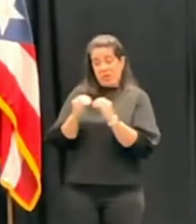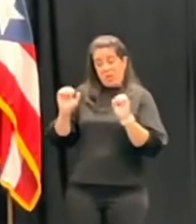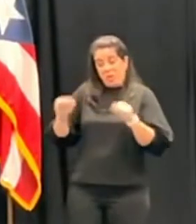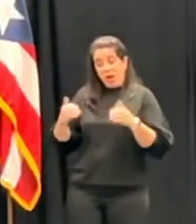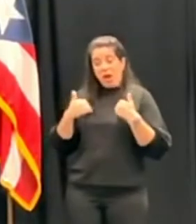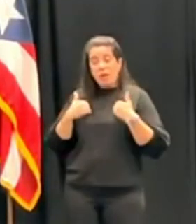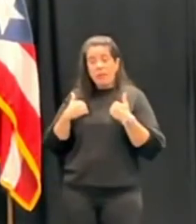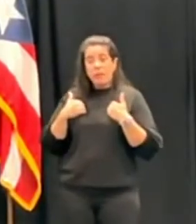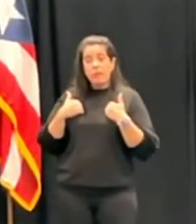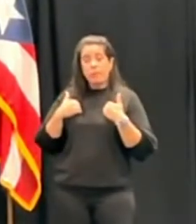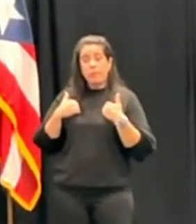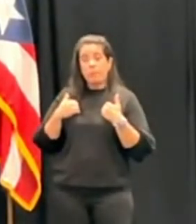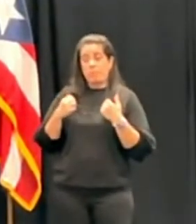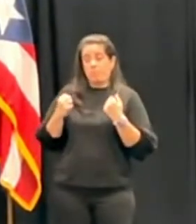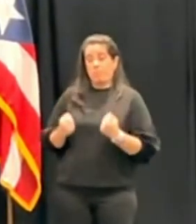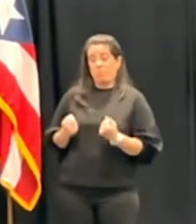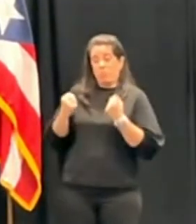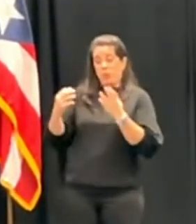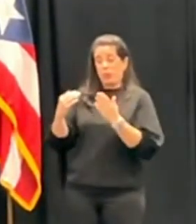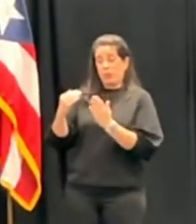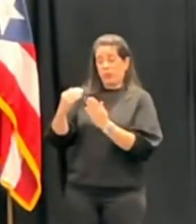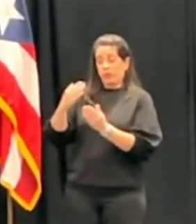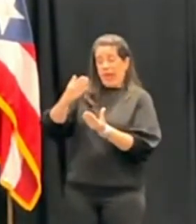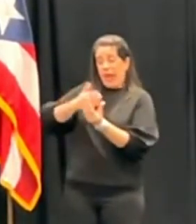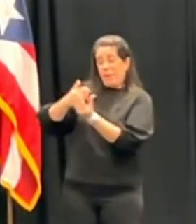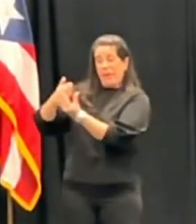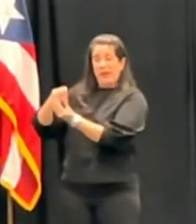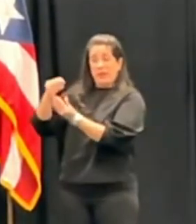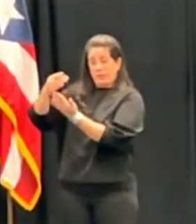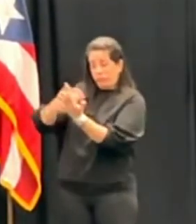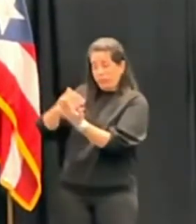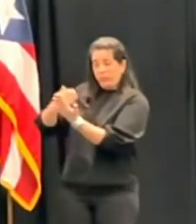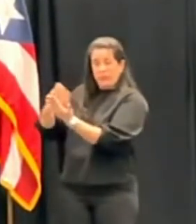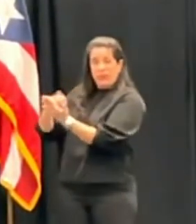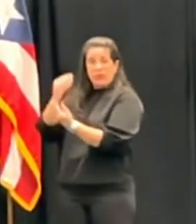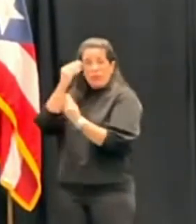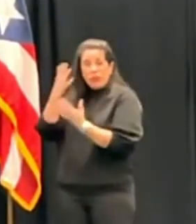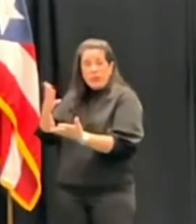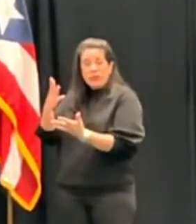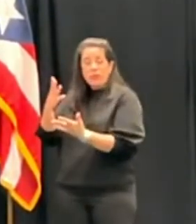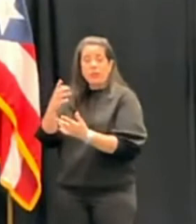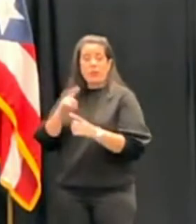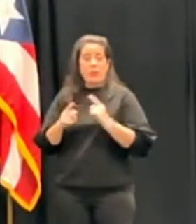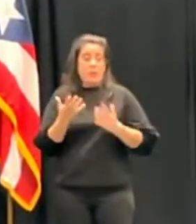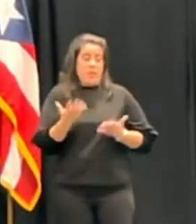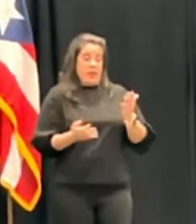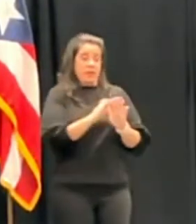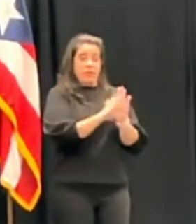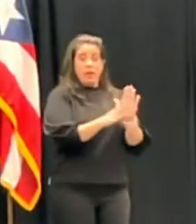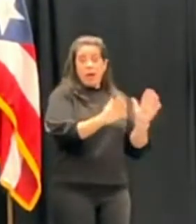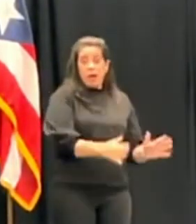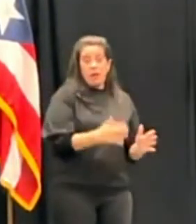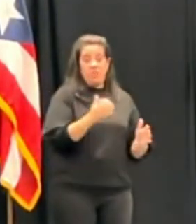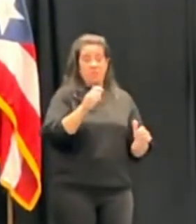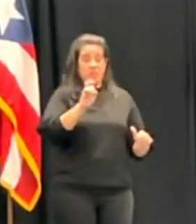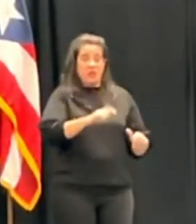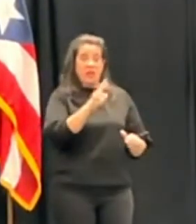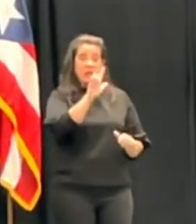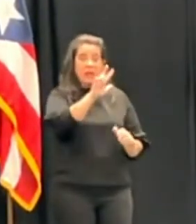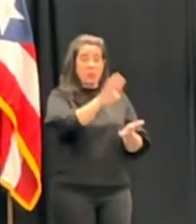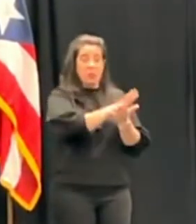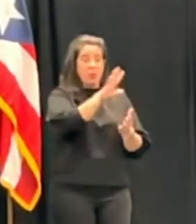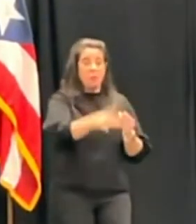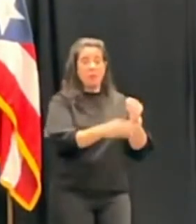todo un expediente completo de evidencia de auditoría y a lo mejor el fiscal necesita tres documentos más que